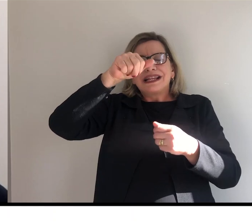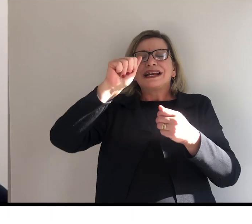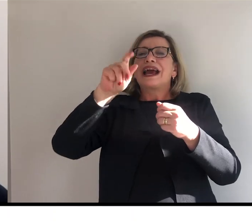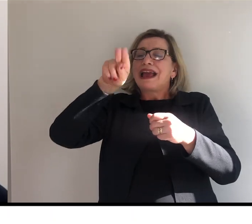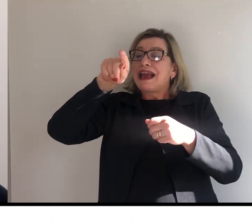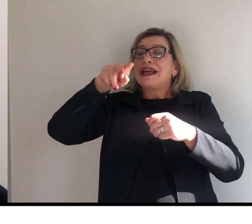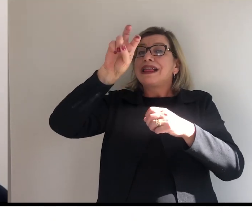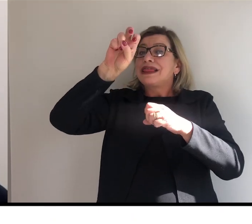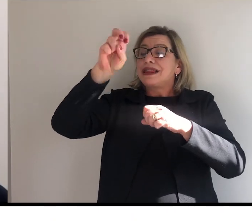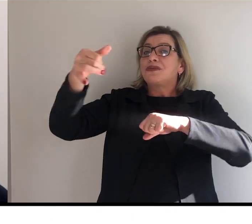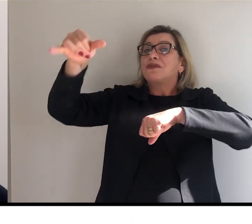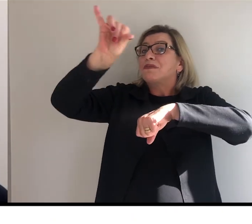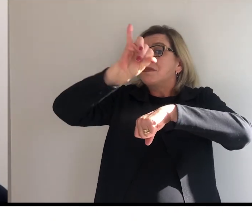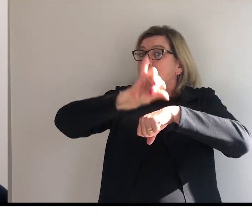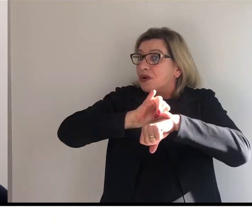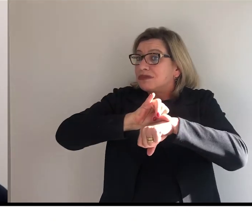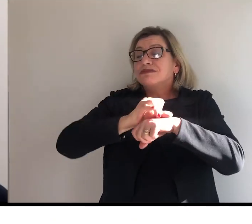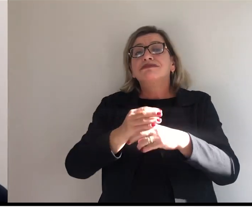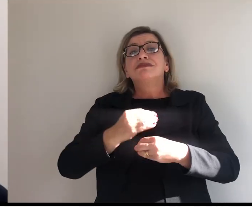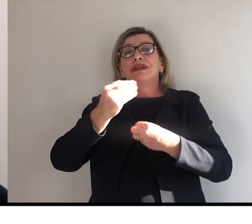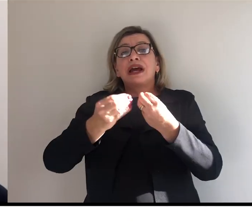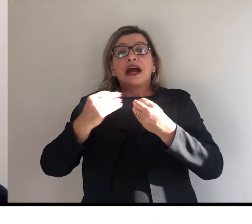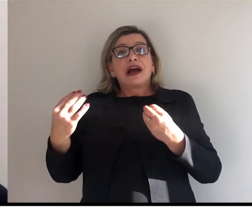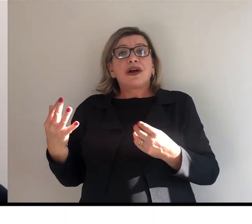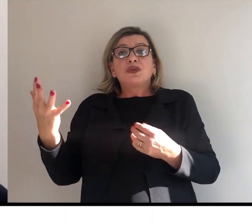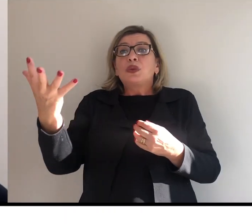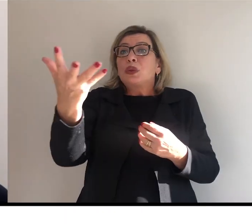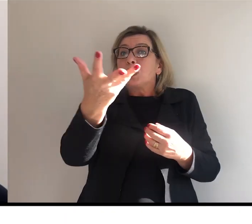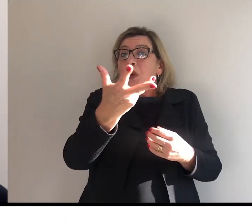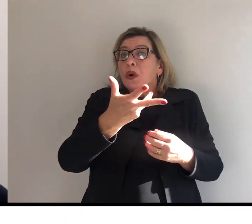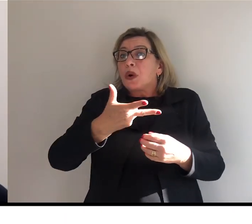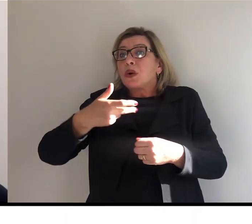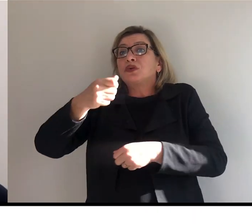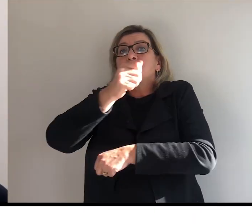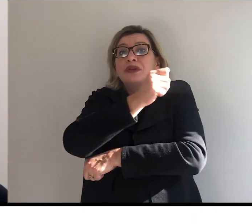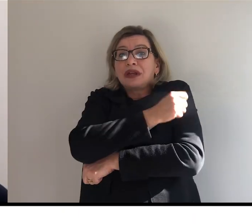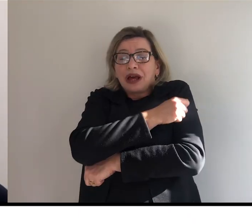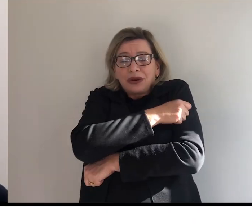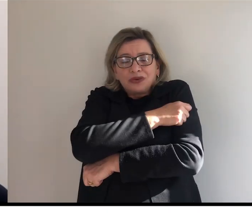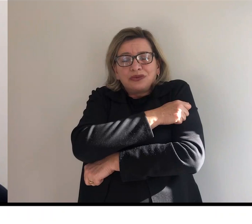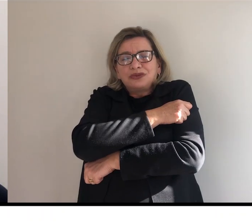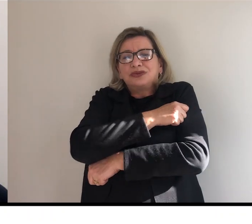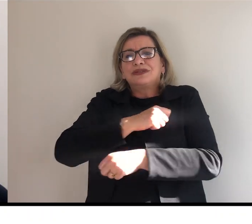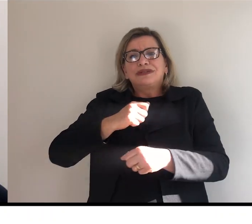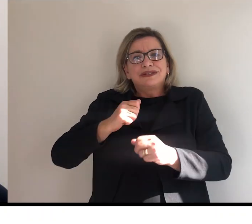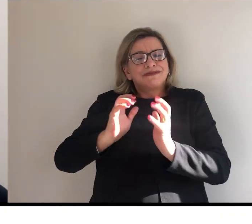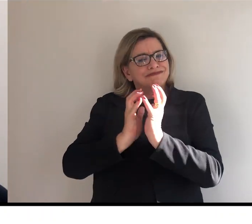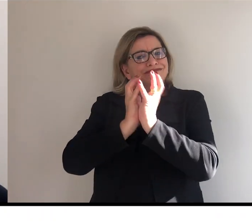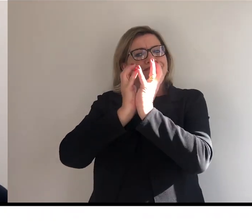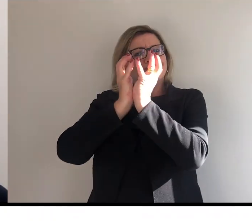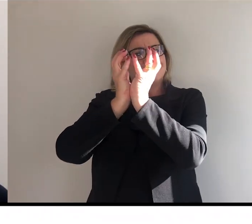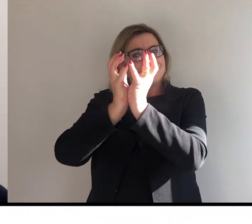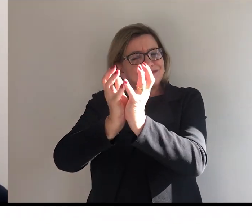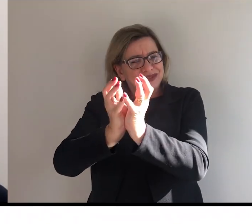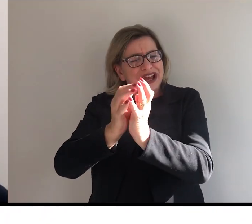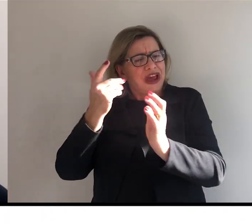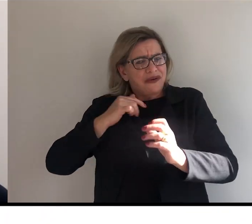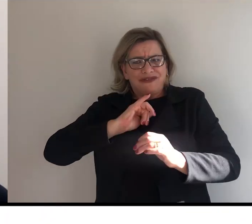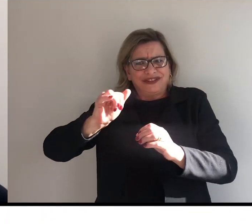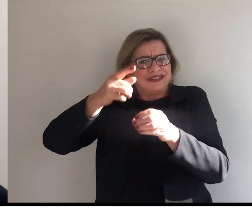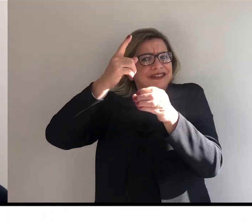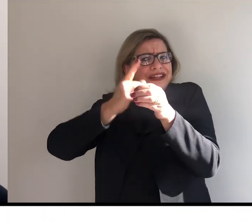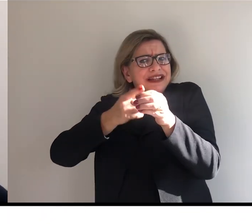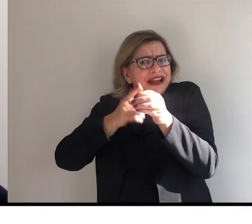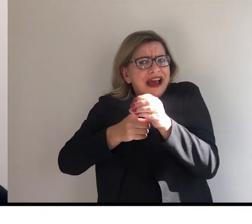alunos dessas regiões, eu comentei as cidades, mas são alunos que fazem parte dessas regiões, a todos os